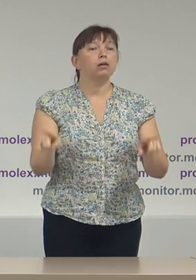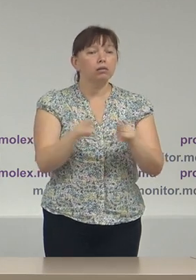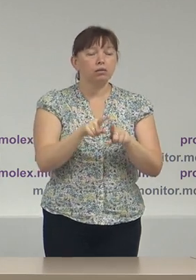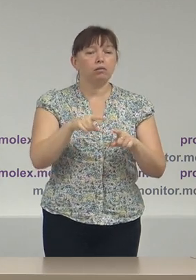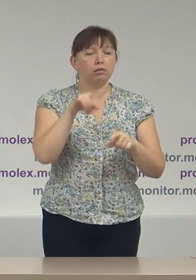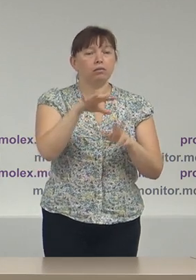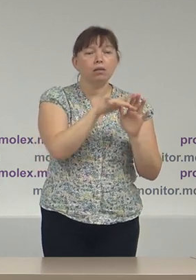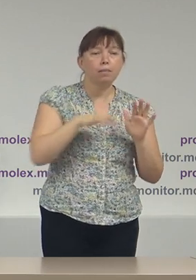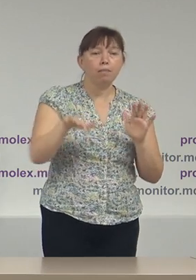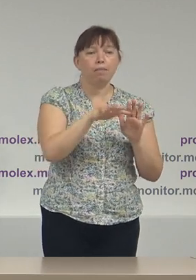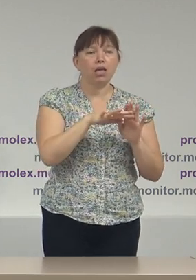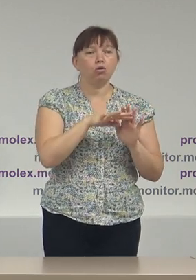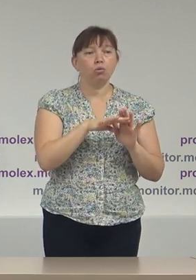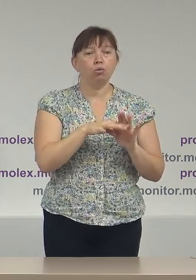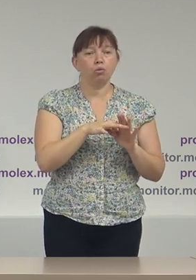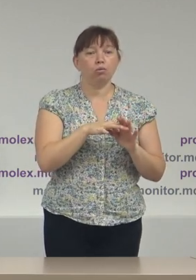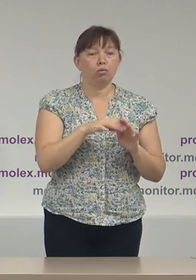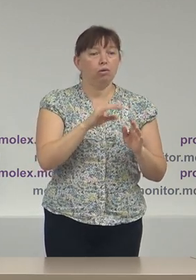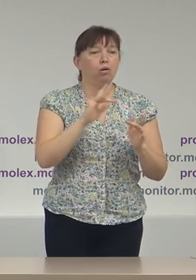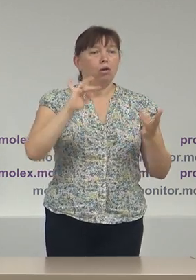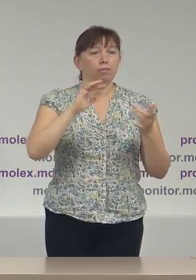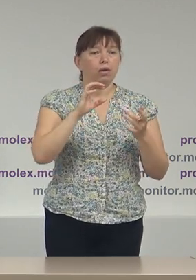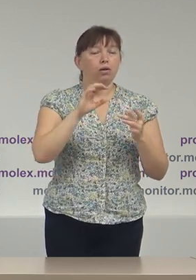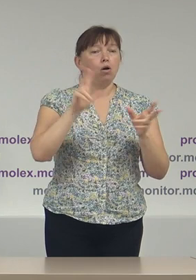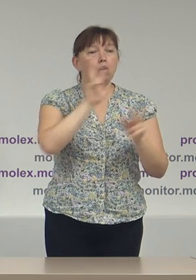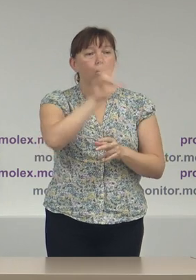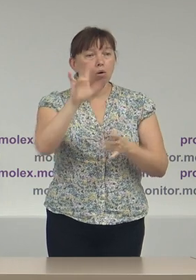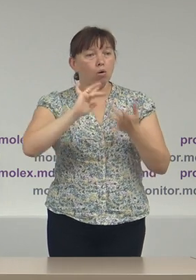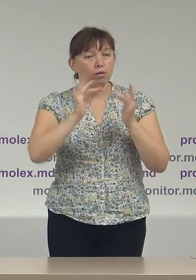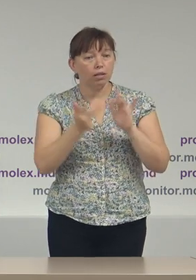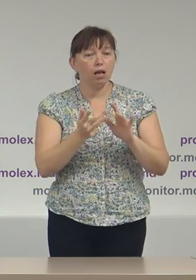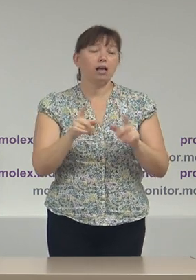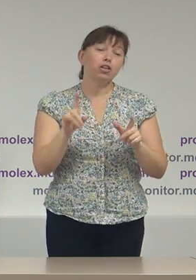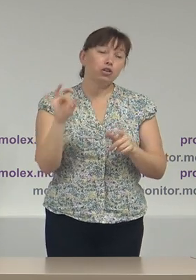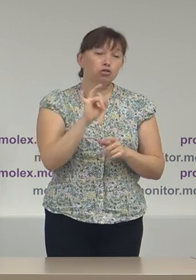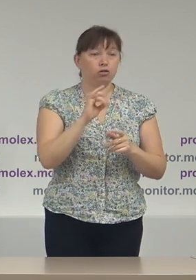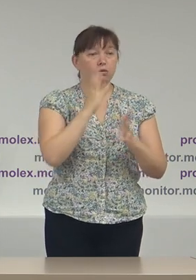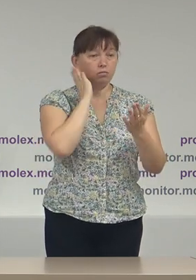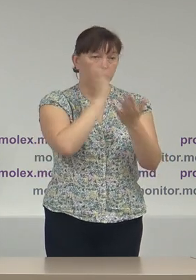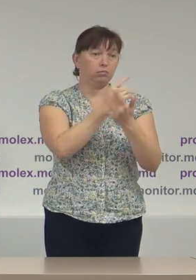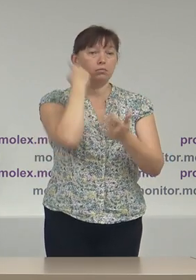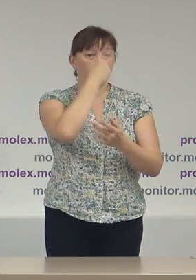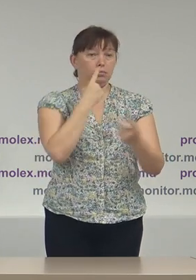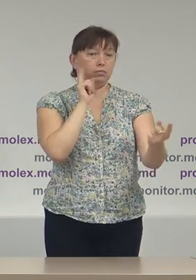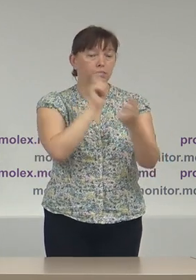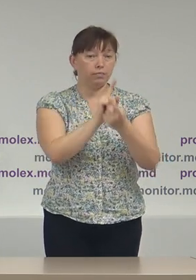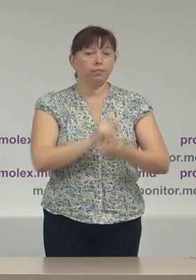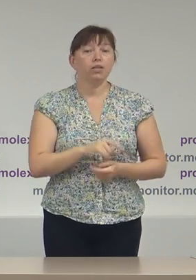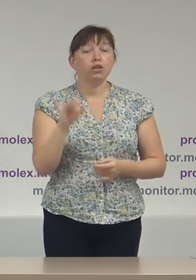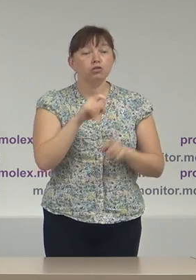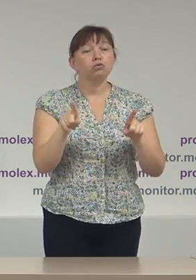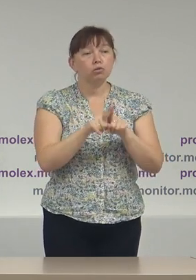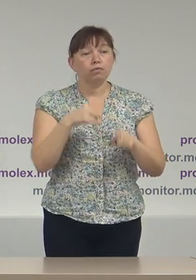mediul online cât și obișnuit și, totodată, aș vrea să